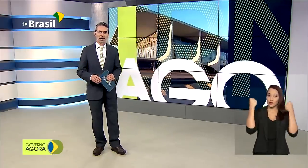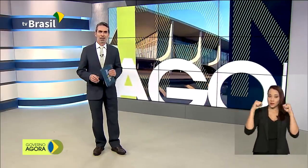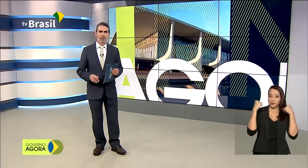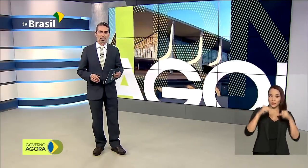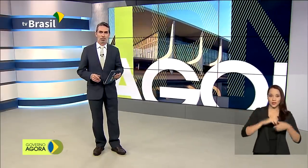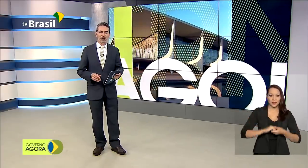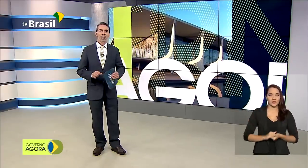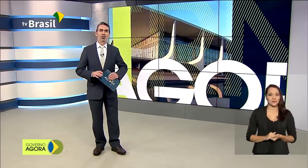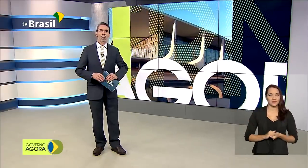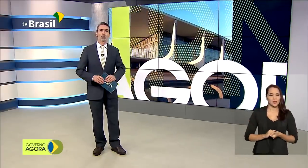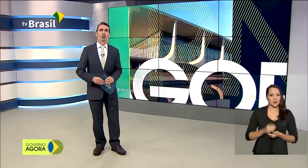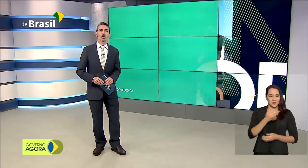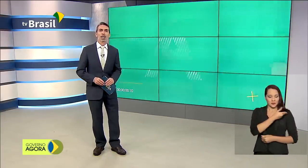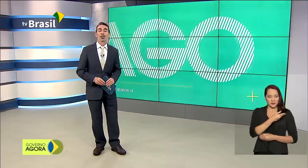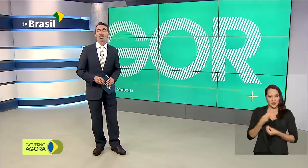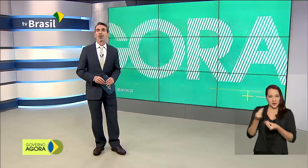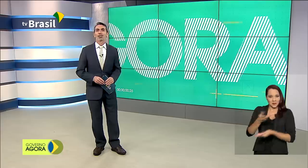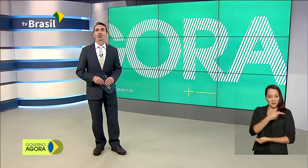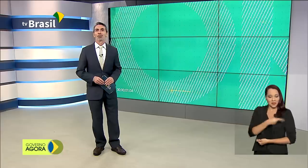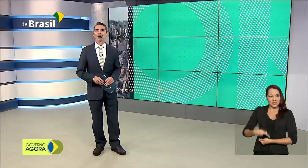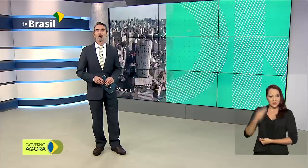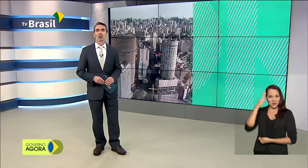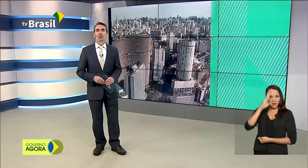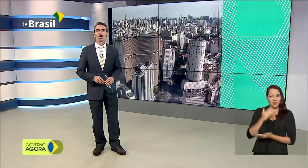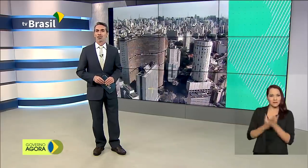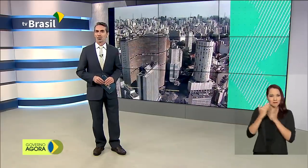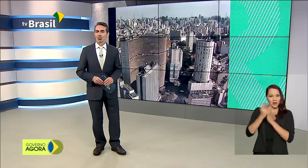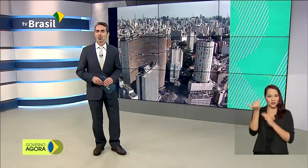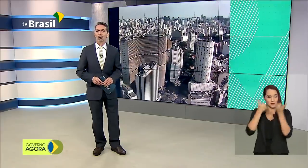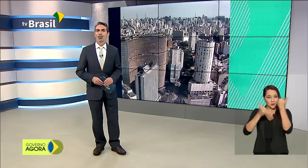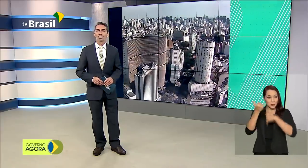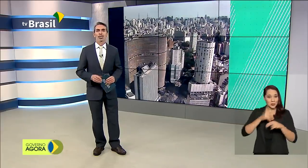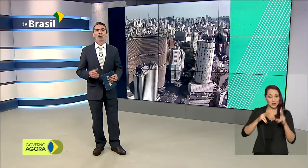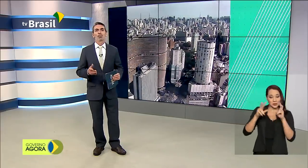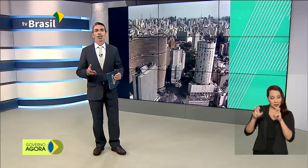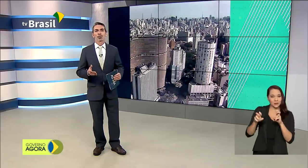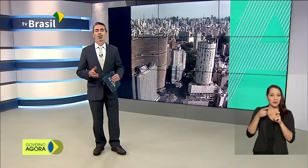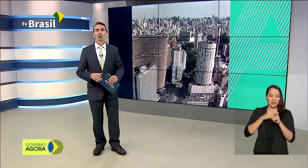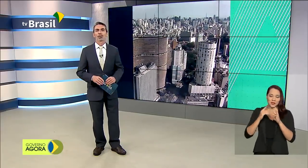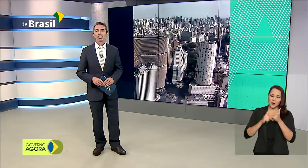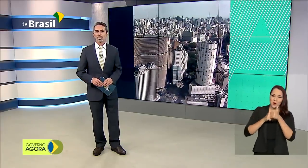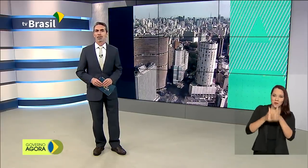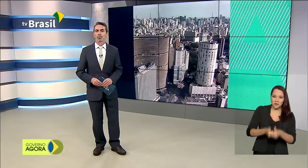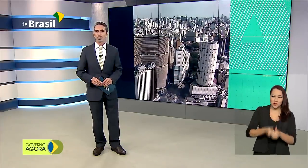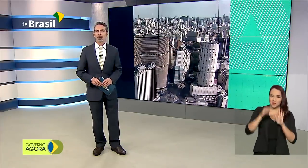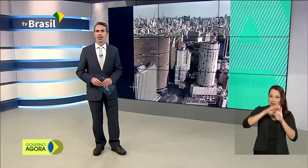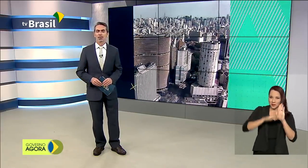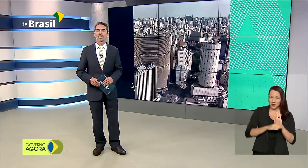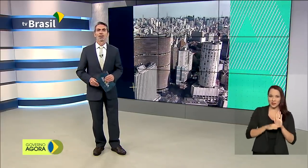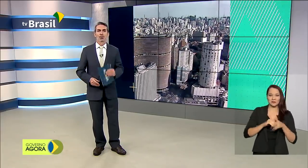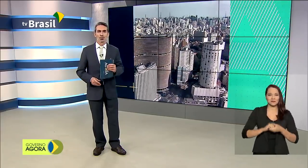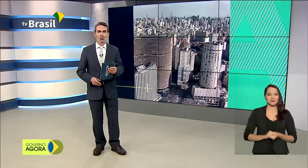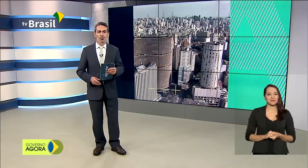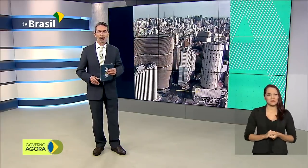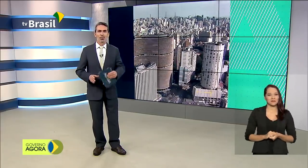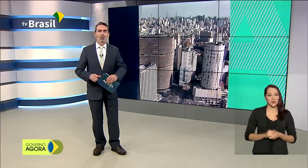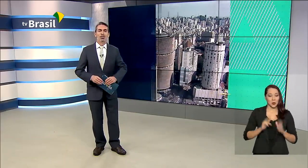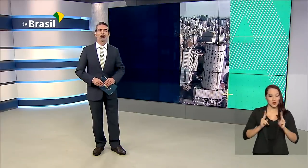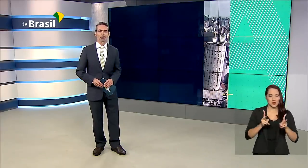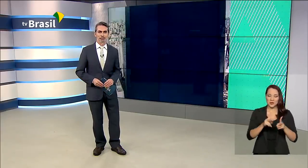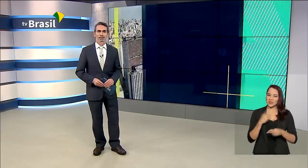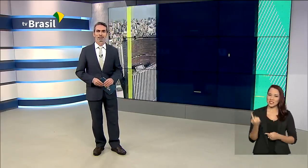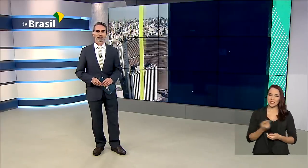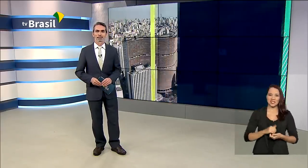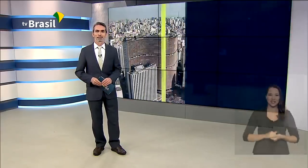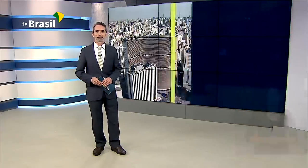física para o presidente Jair Bolsonaro. Mais informações sobre esse assunto você acompanha ao longo da nossa programação. Continue com